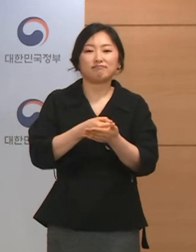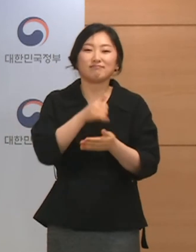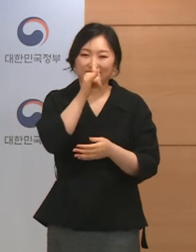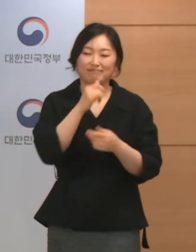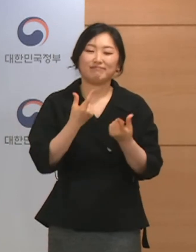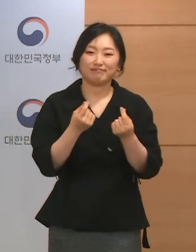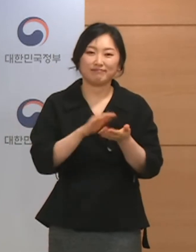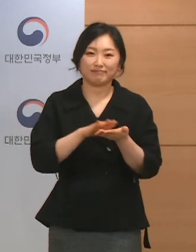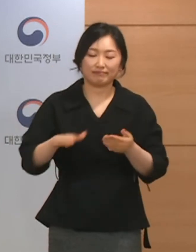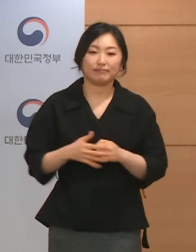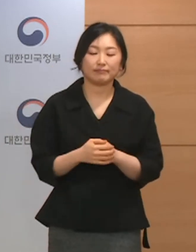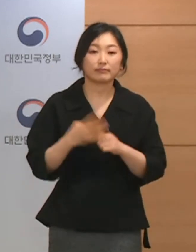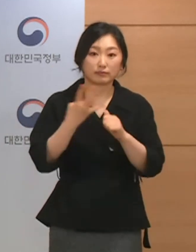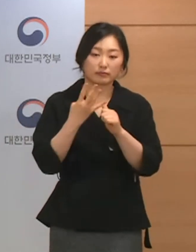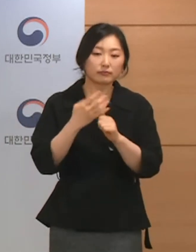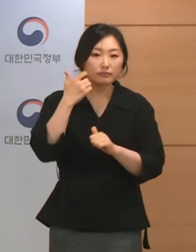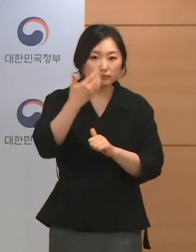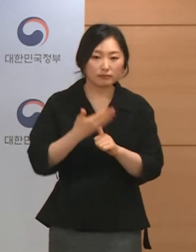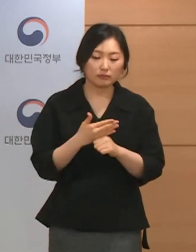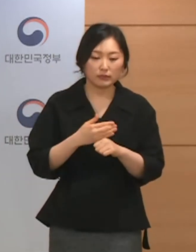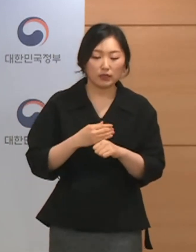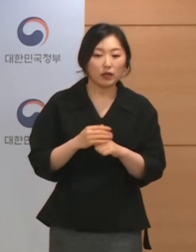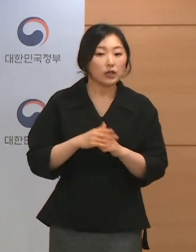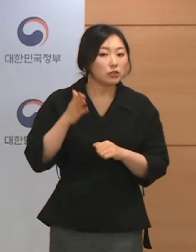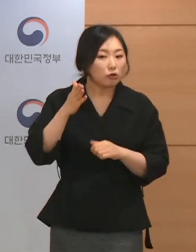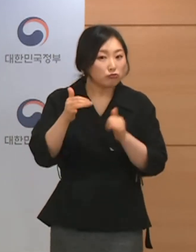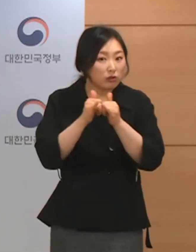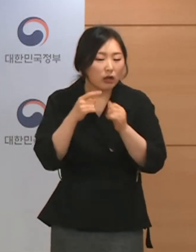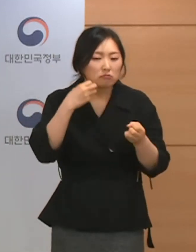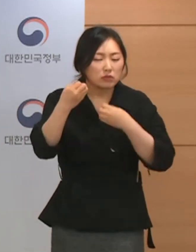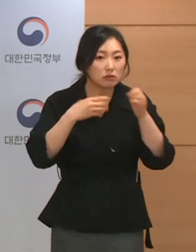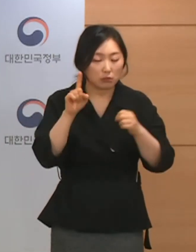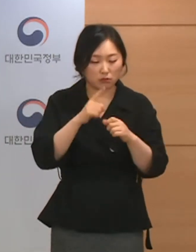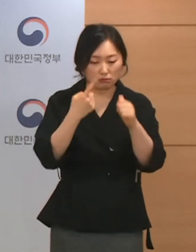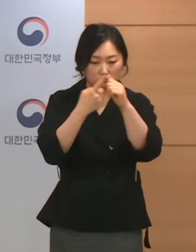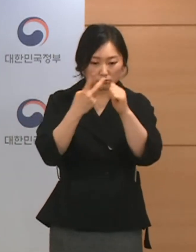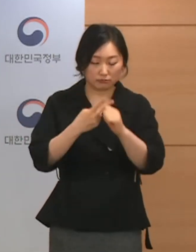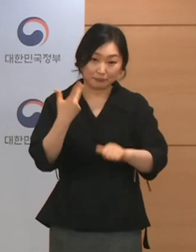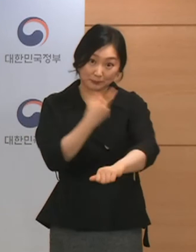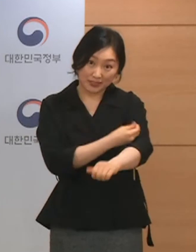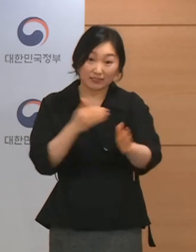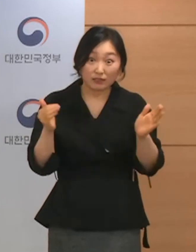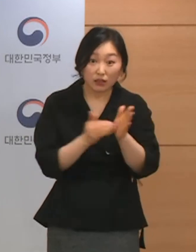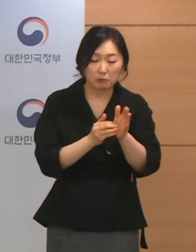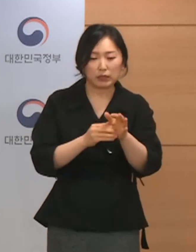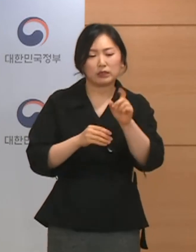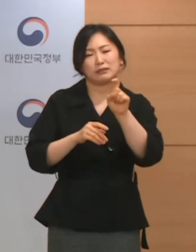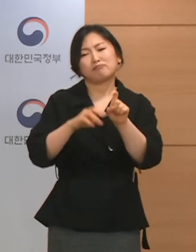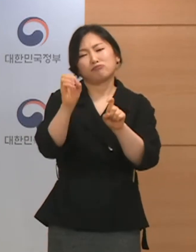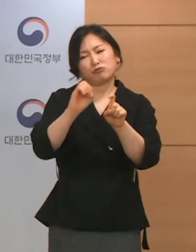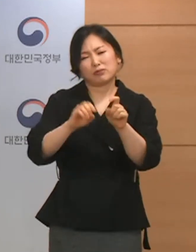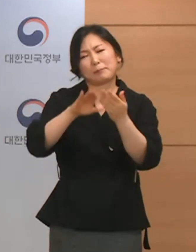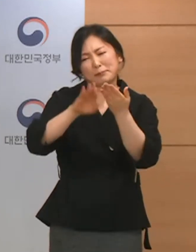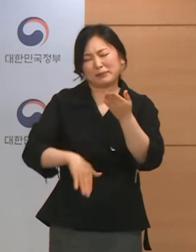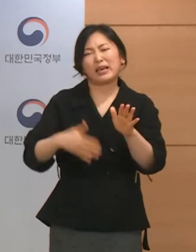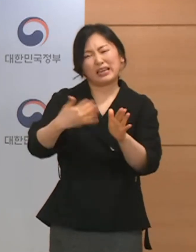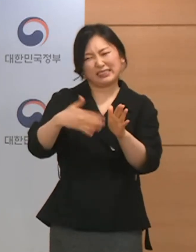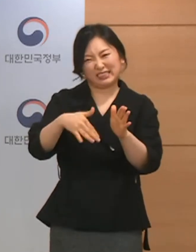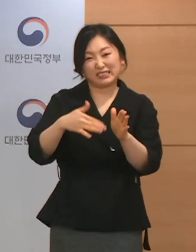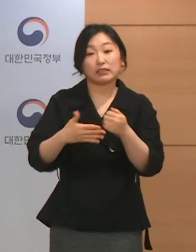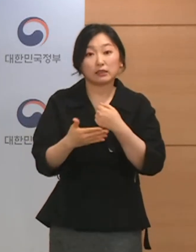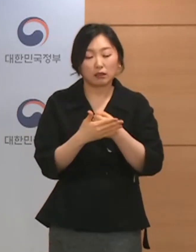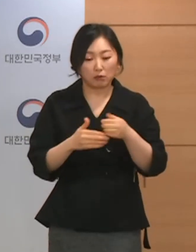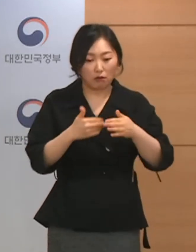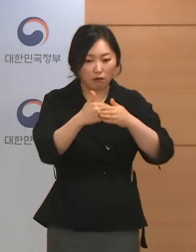네 번째 질문입니다. 일부 전문가들은 2차 접종 완료자가 10% 미만인 상황에서 거리 두기 완화로